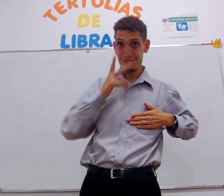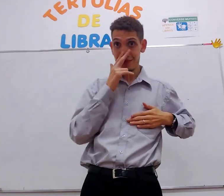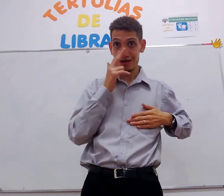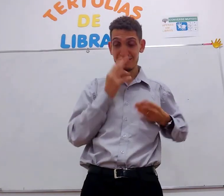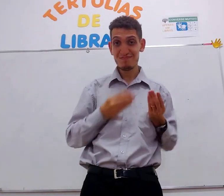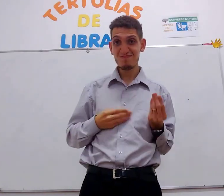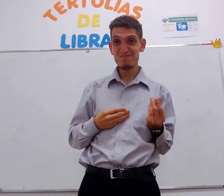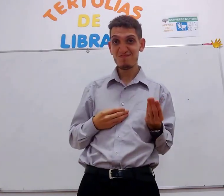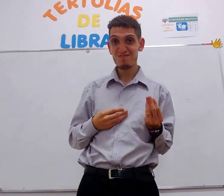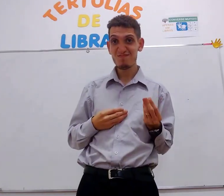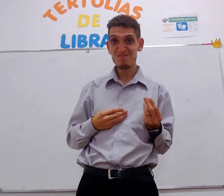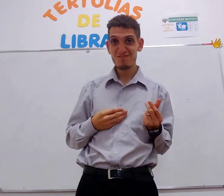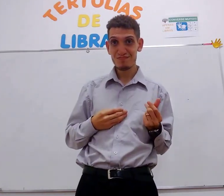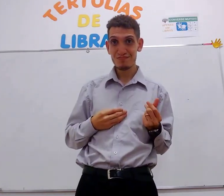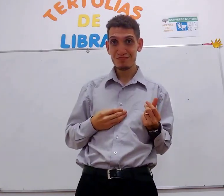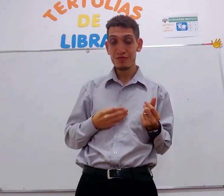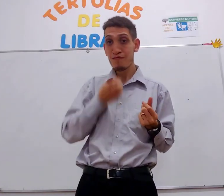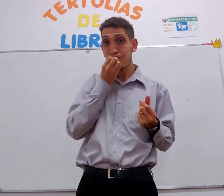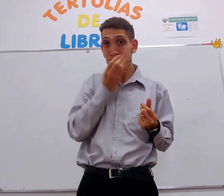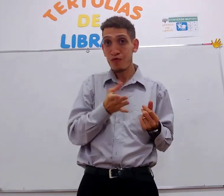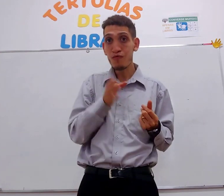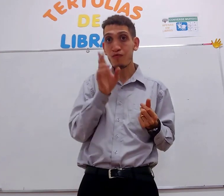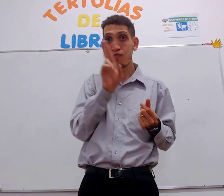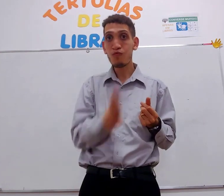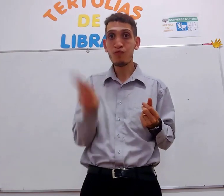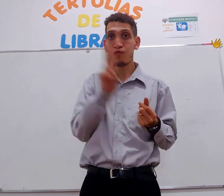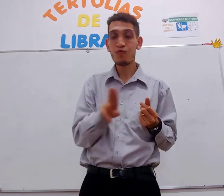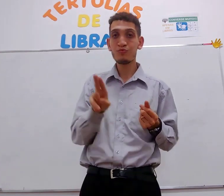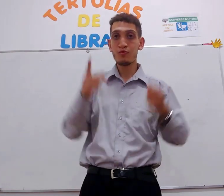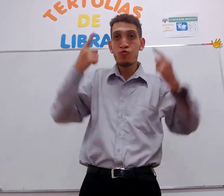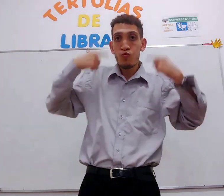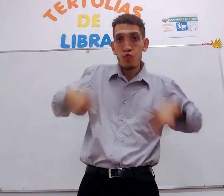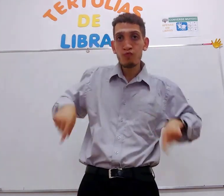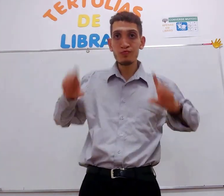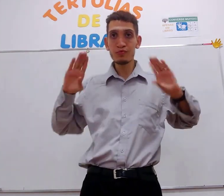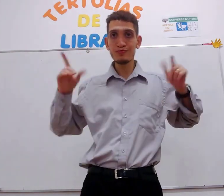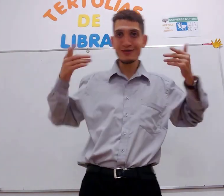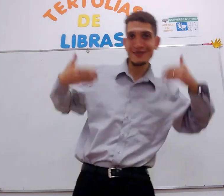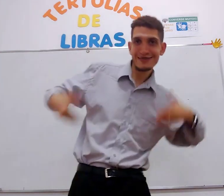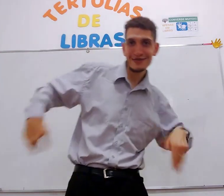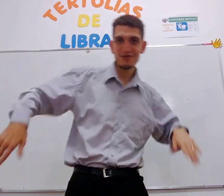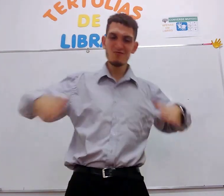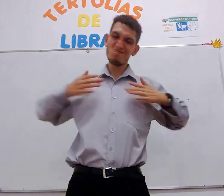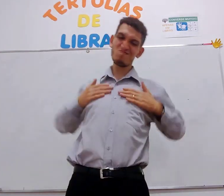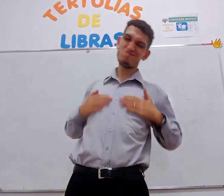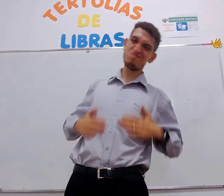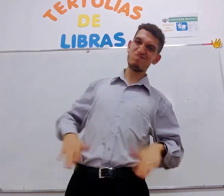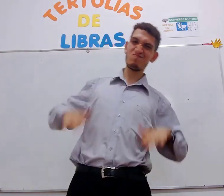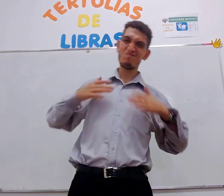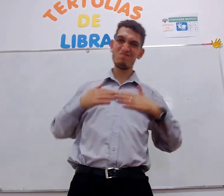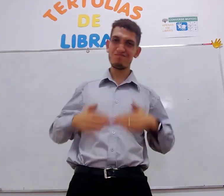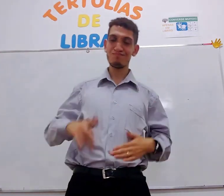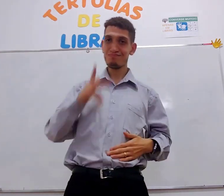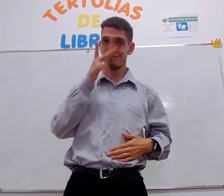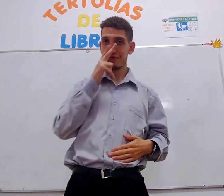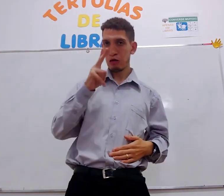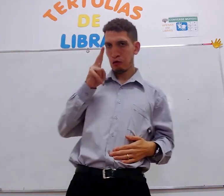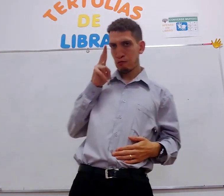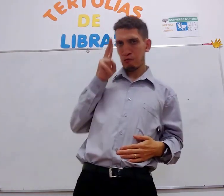descansar, igual o sentimento, vão usar o classificador corporal, relaxa,